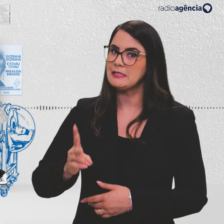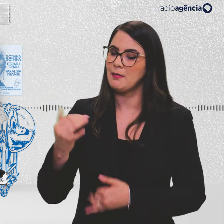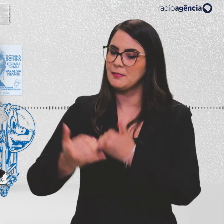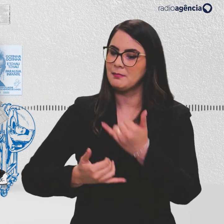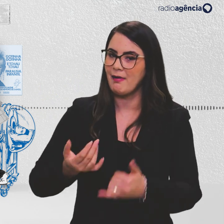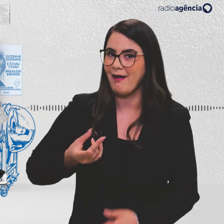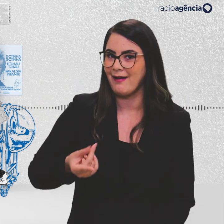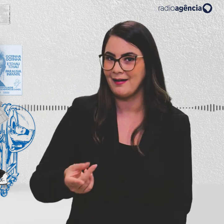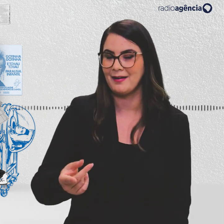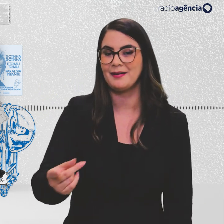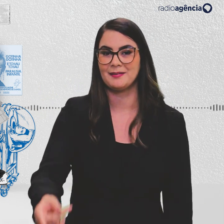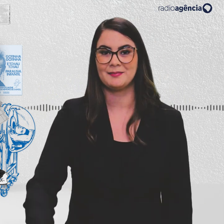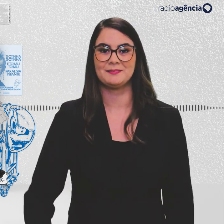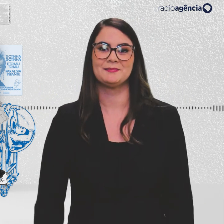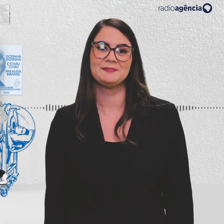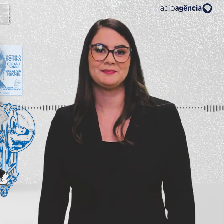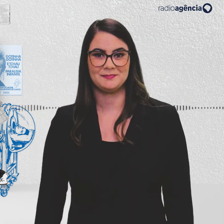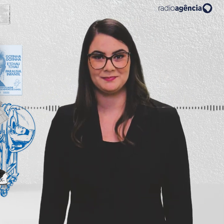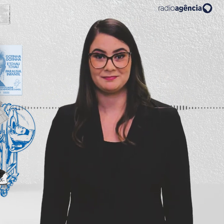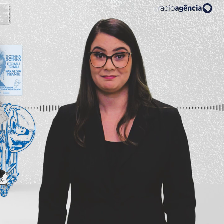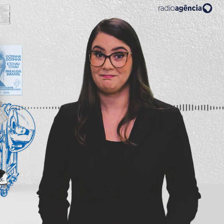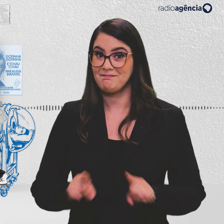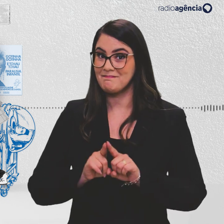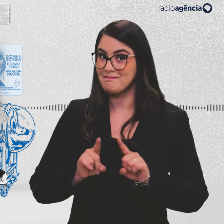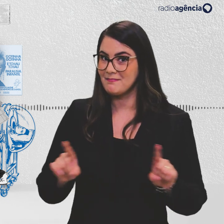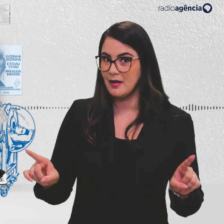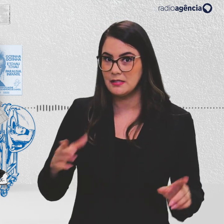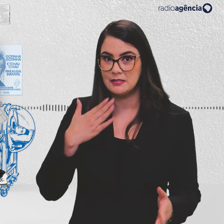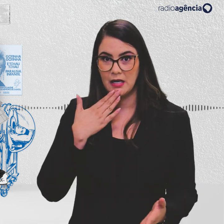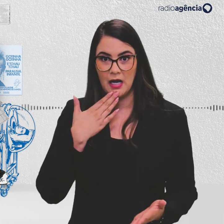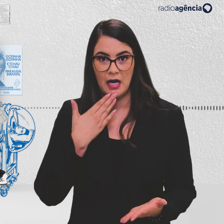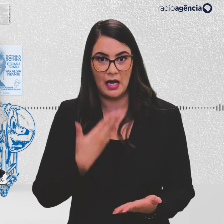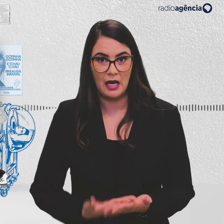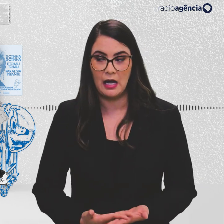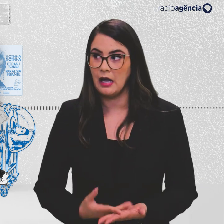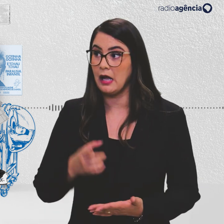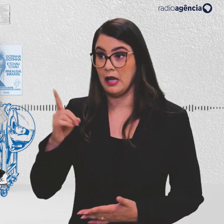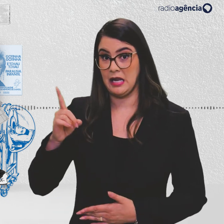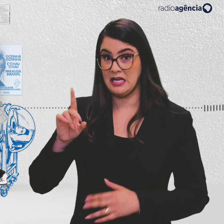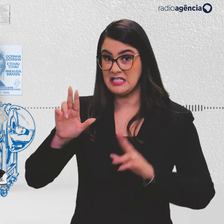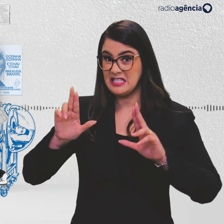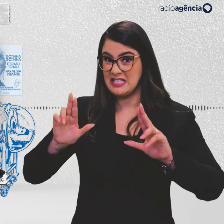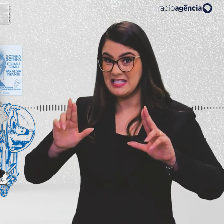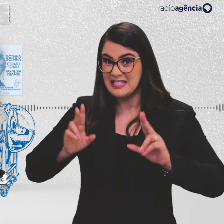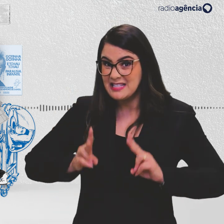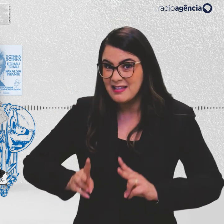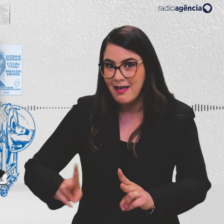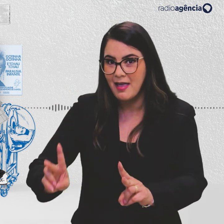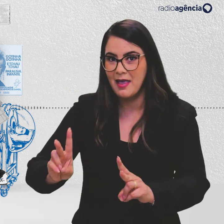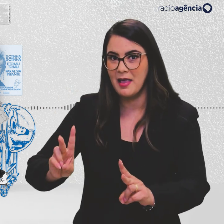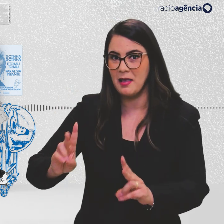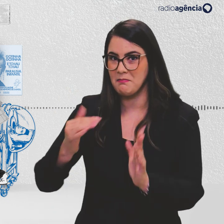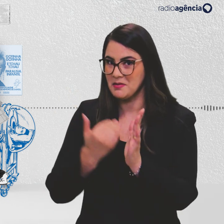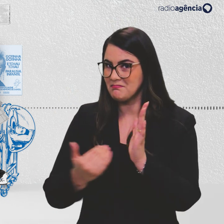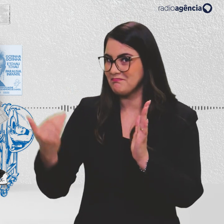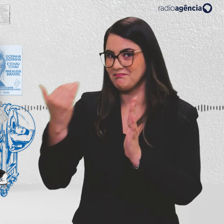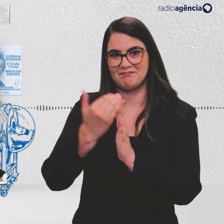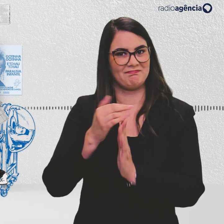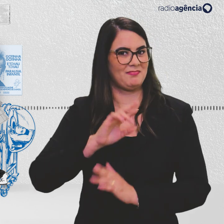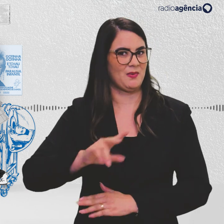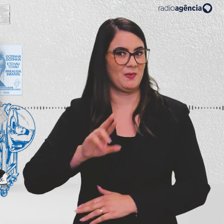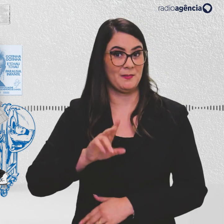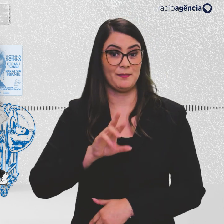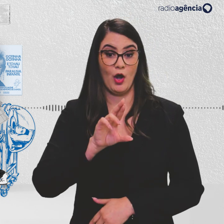brigar. Ela, ela, ela, ela. Mas, pasmem, ele nem sempre foi uma unanimidade. Rosa foi